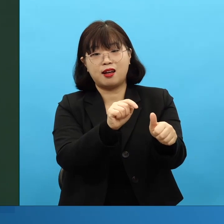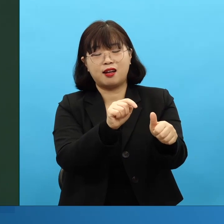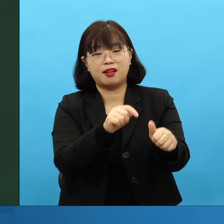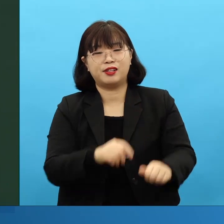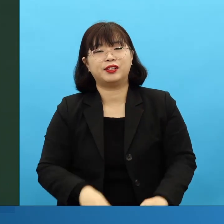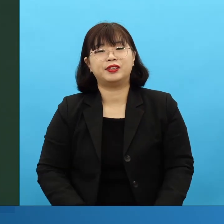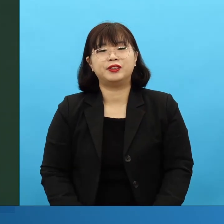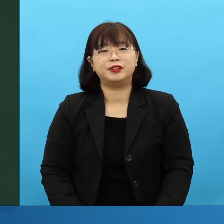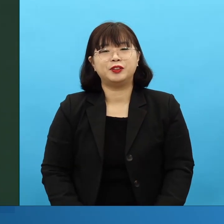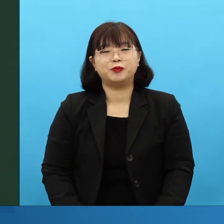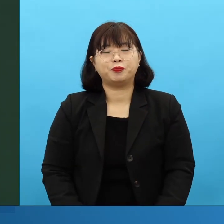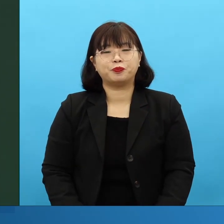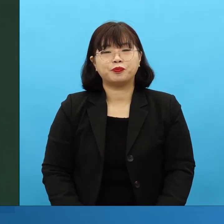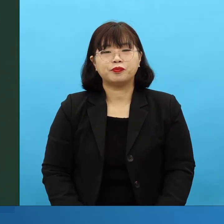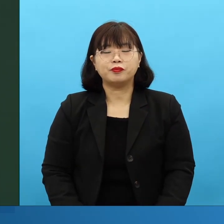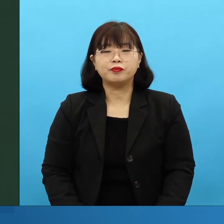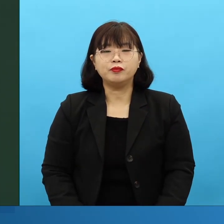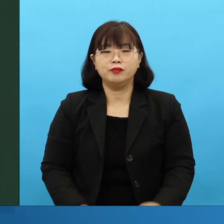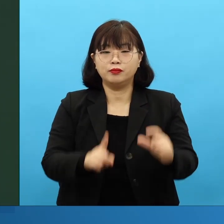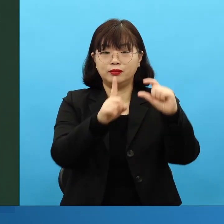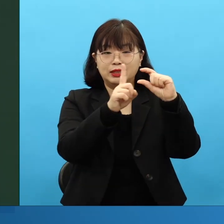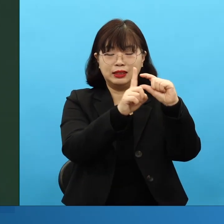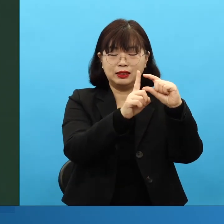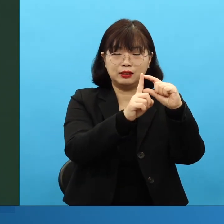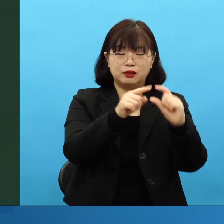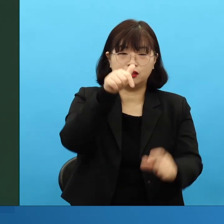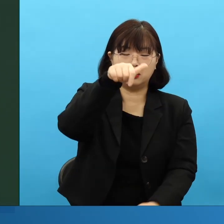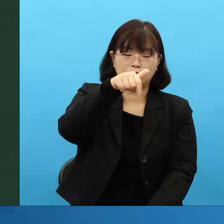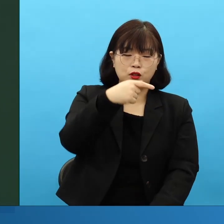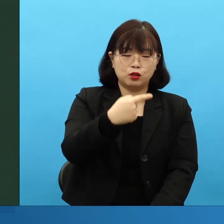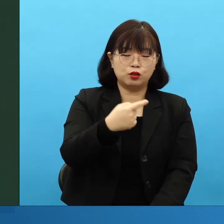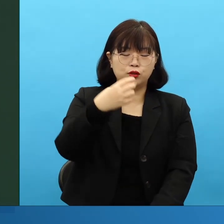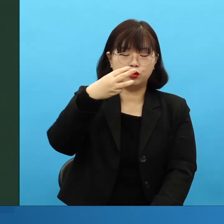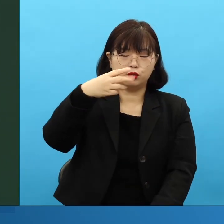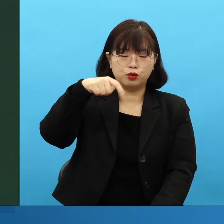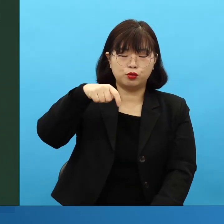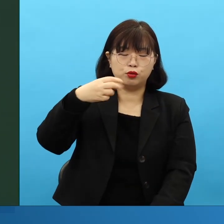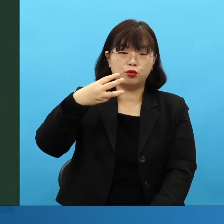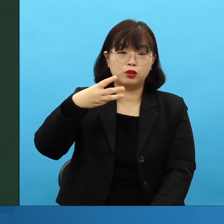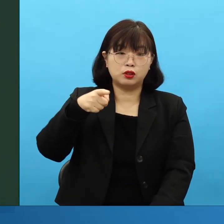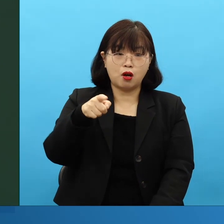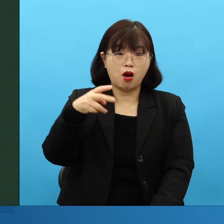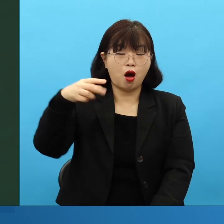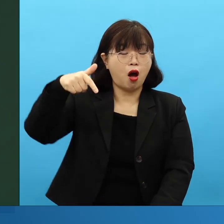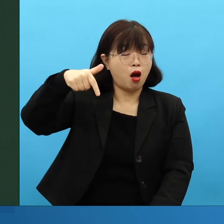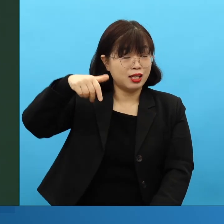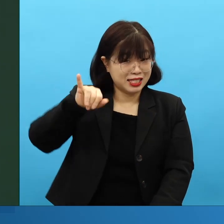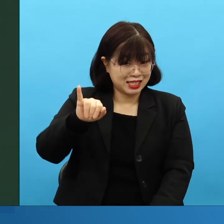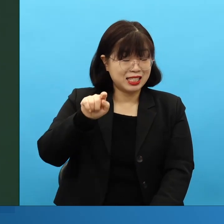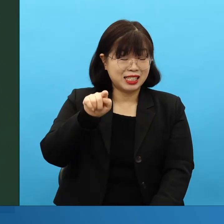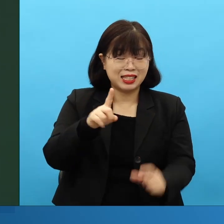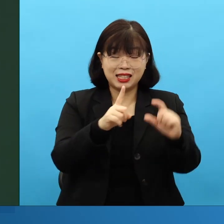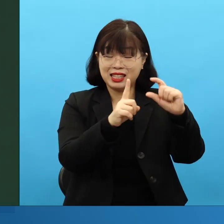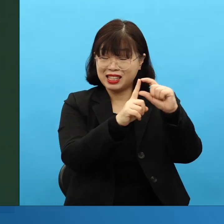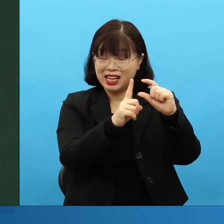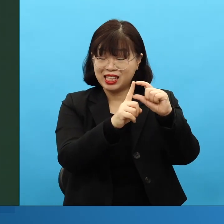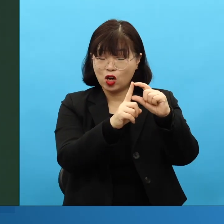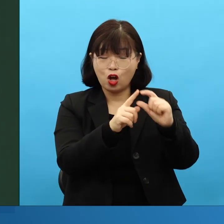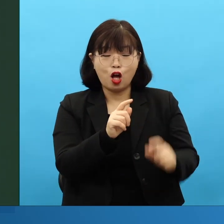그루터기 이랬는데, 영어에는 두 가지를 번역한 성경들이 있어요. And there are two terms that are shown in the